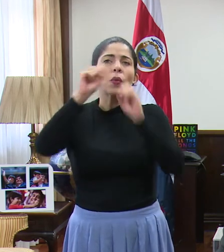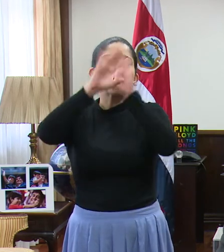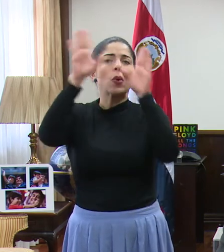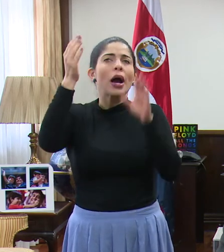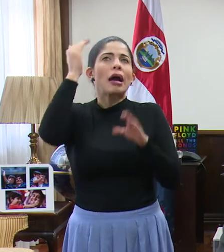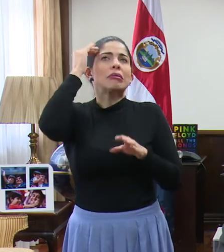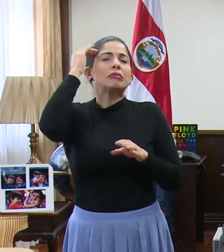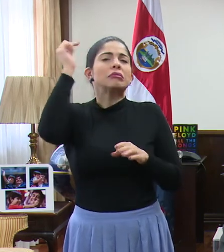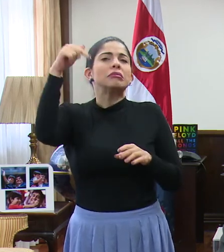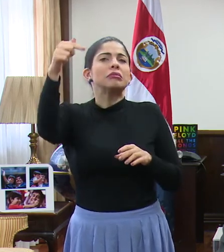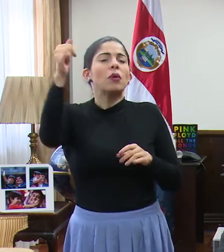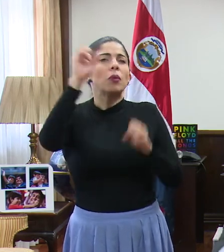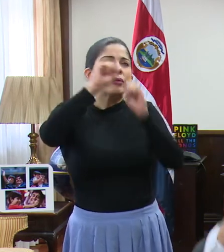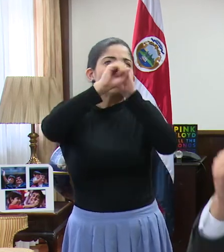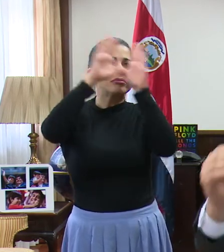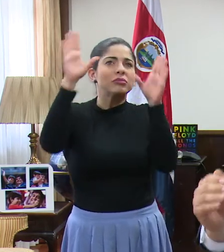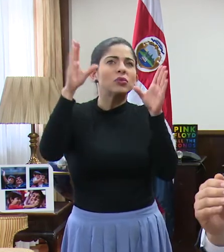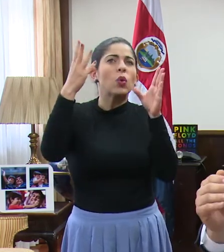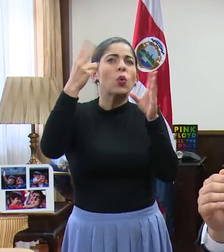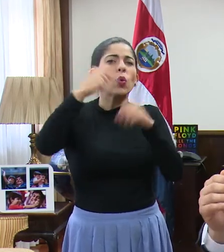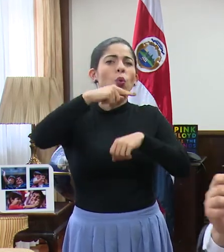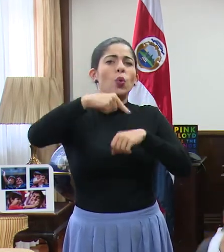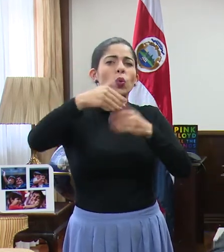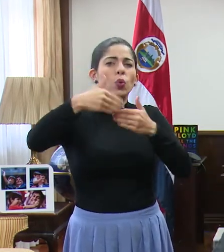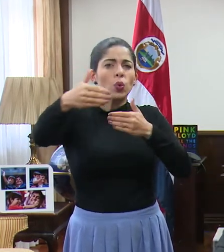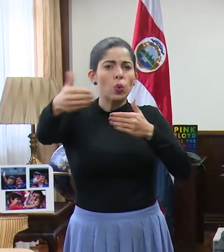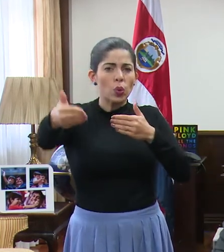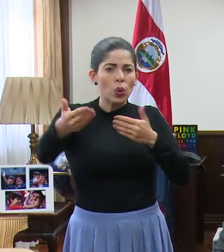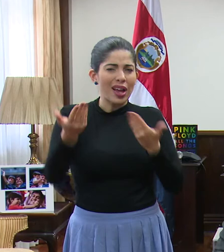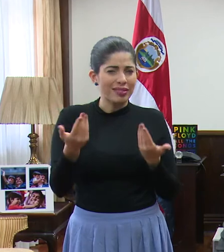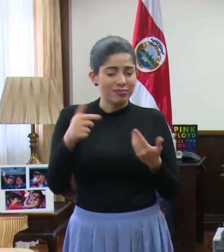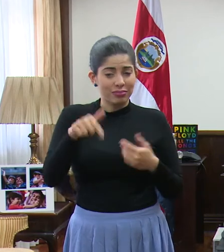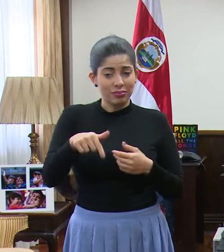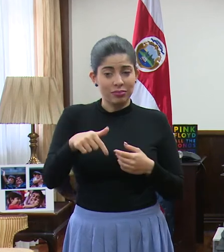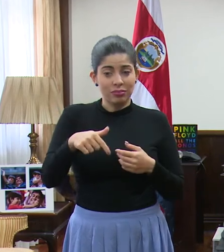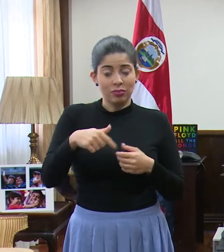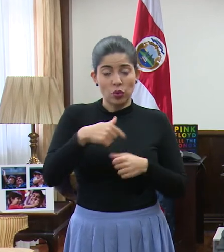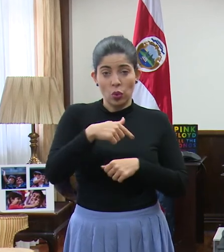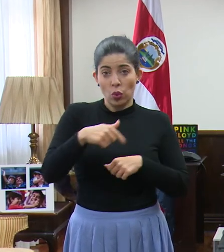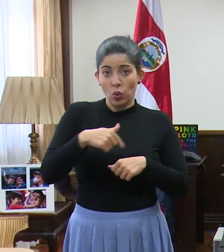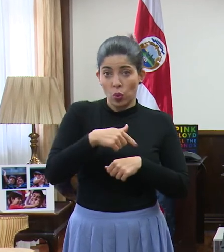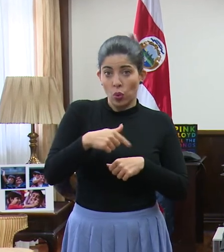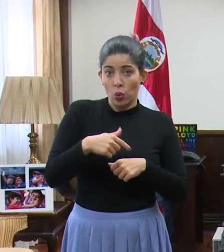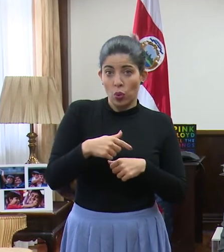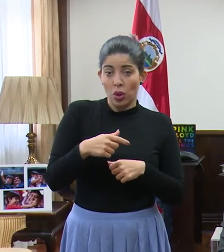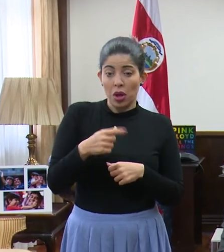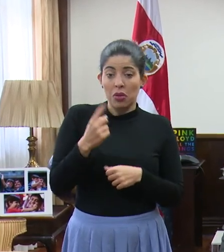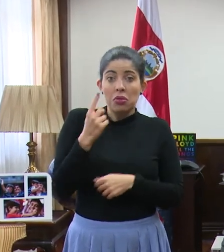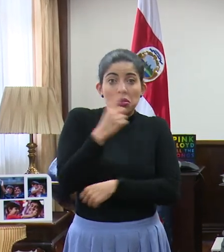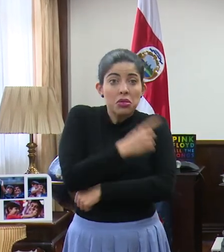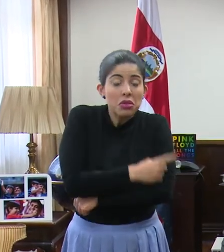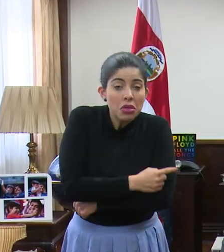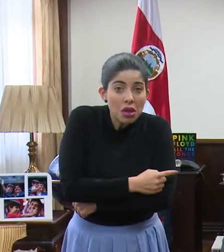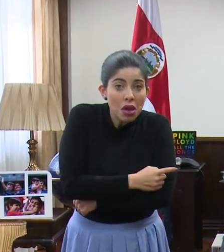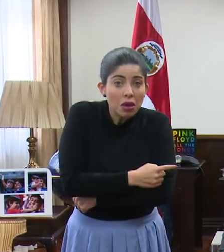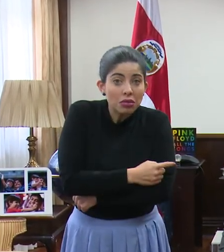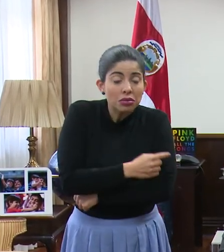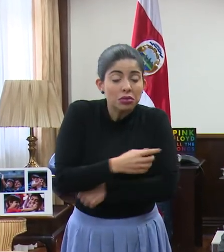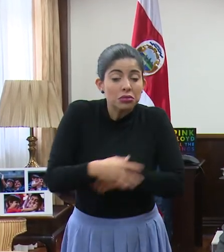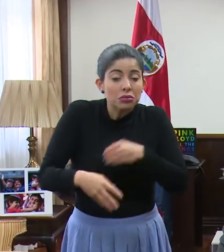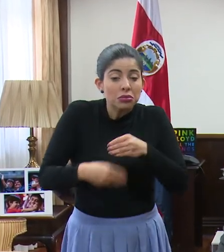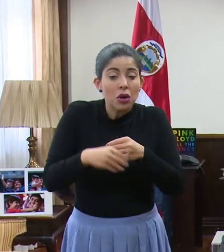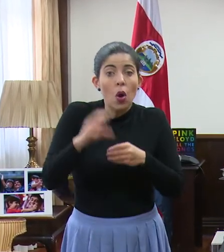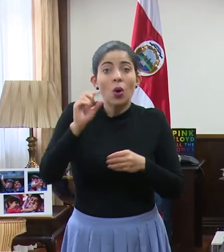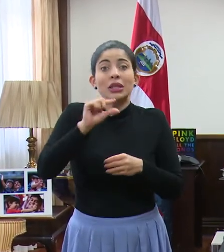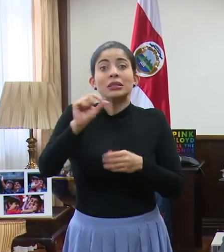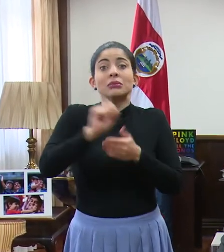de esto, cuánto va a durar. Esto va a durar unos días más, esto va a durar